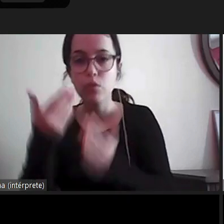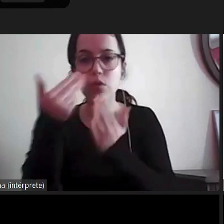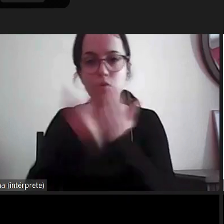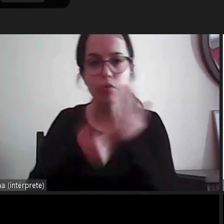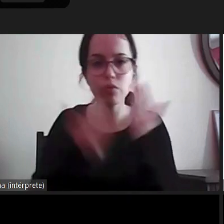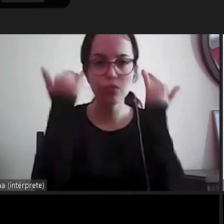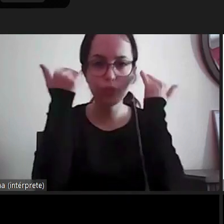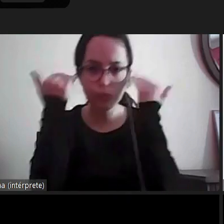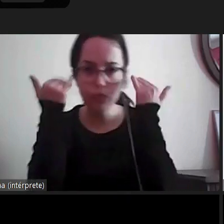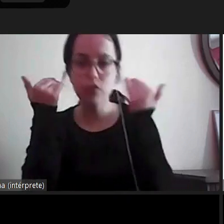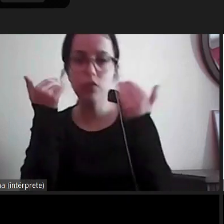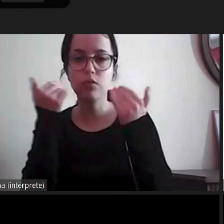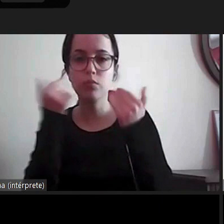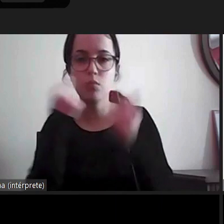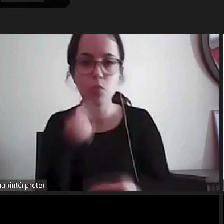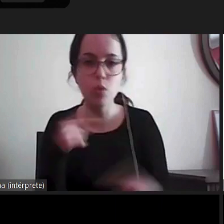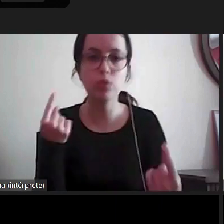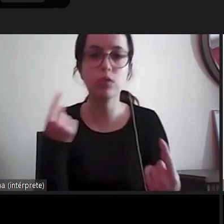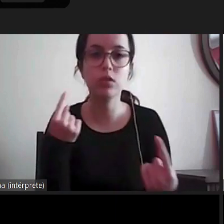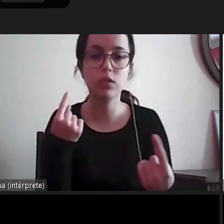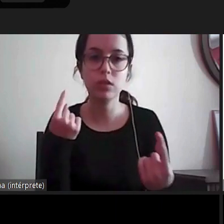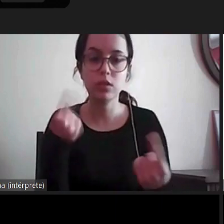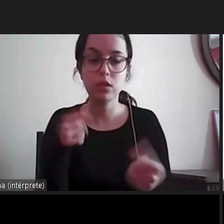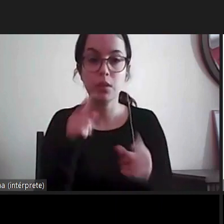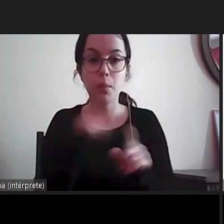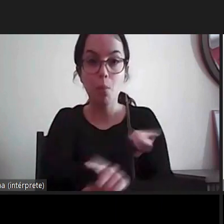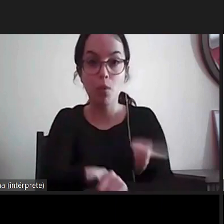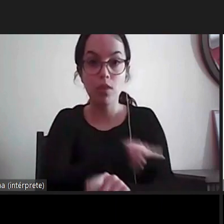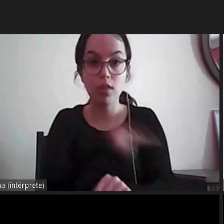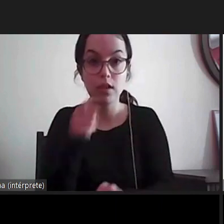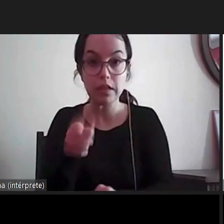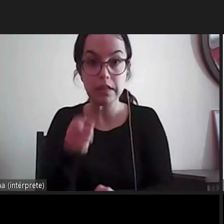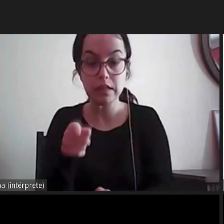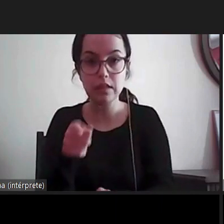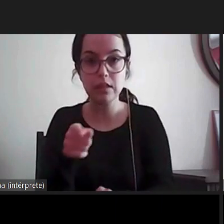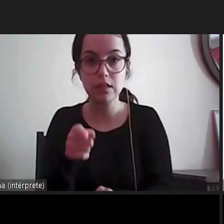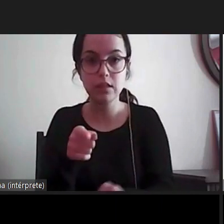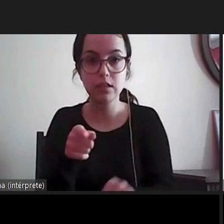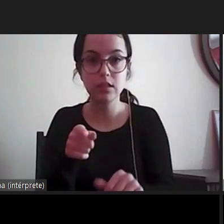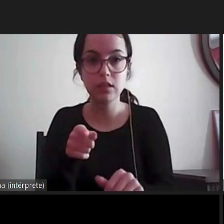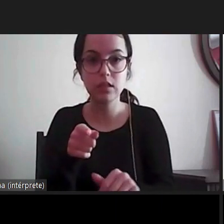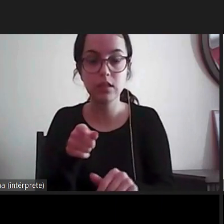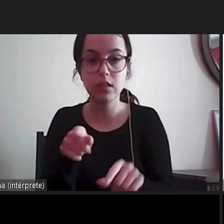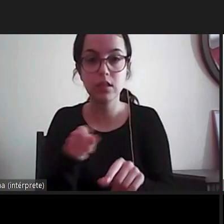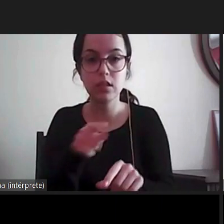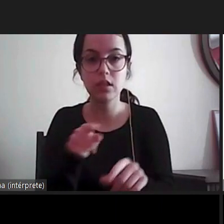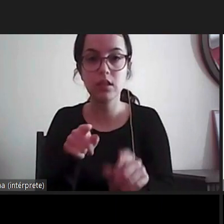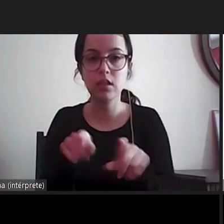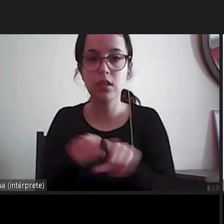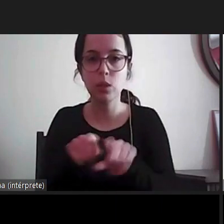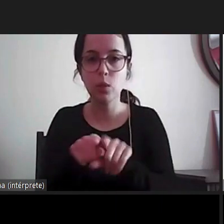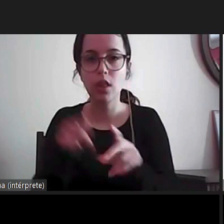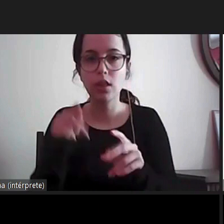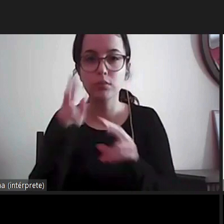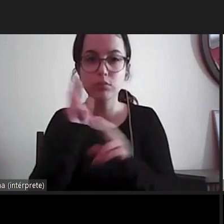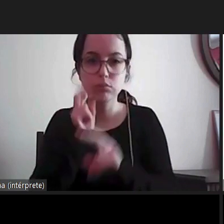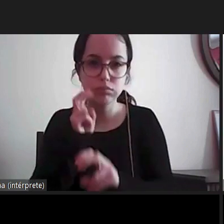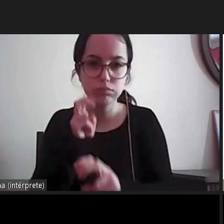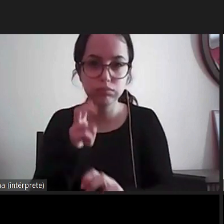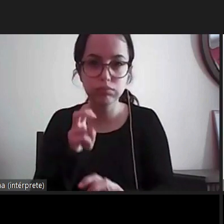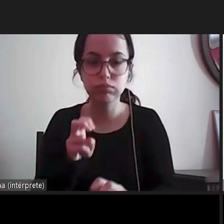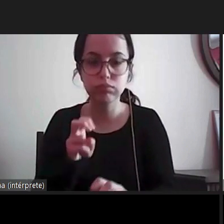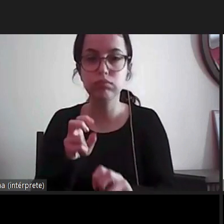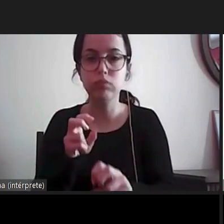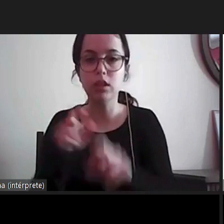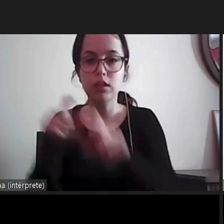ficheiros tudo isso estes poderes são muito característicos de poderes inspetivos e de entidades que